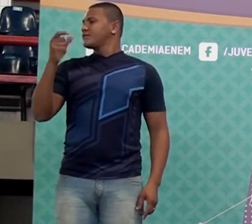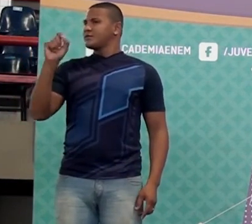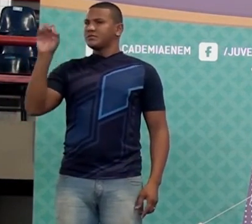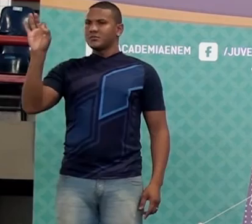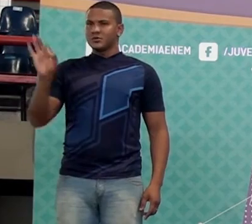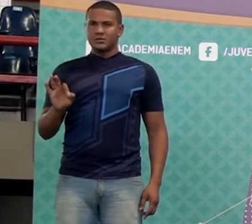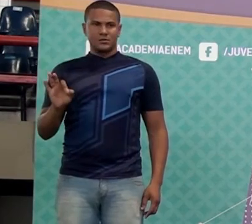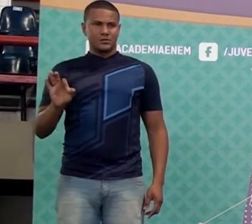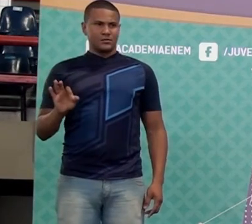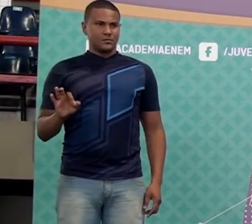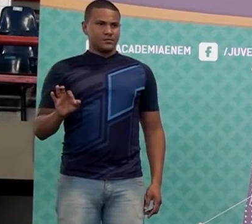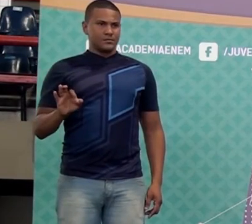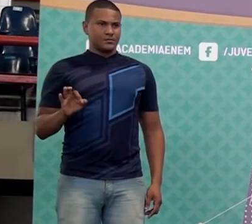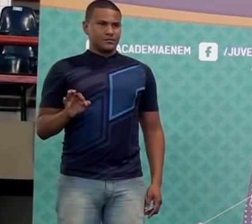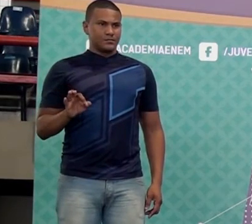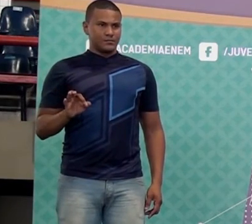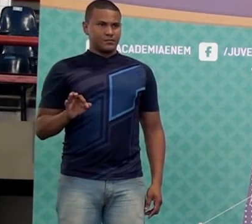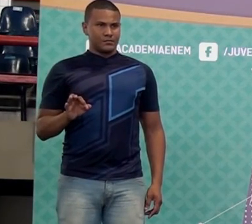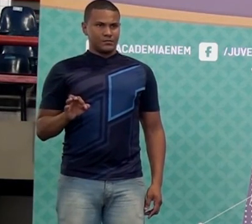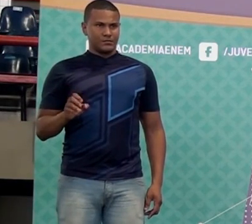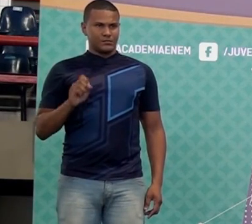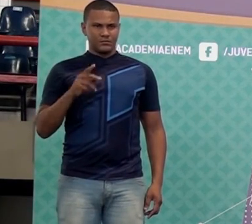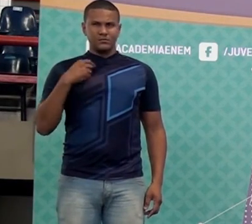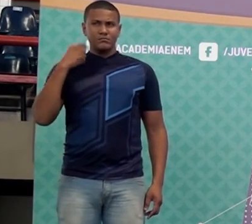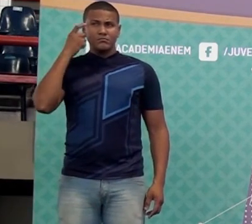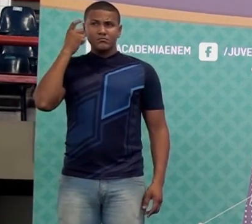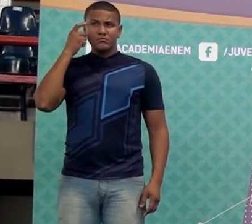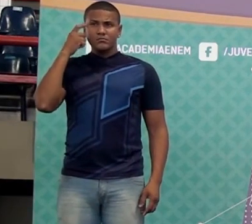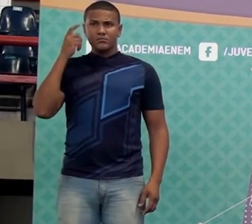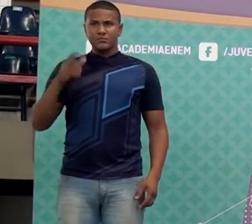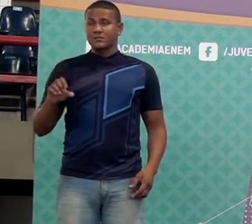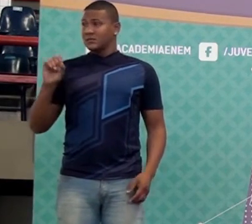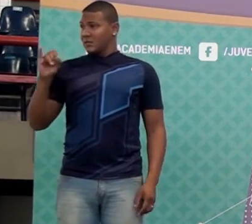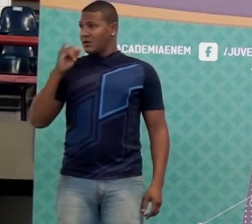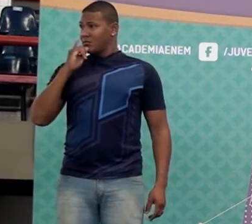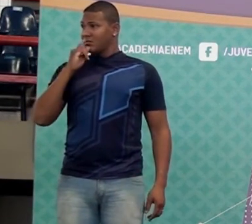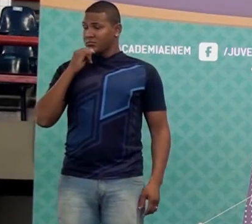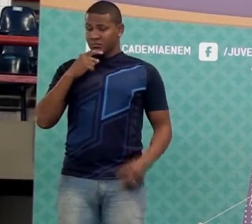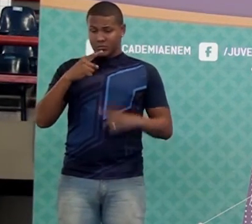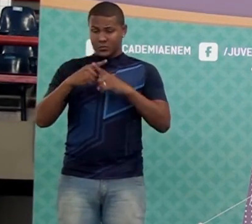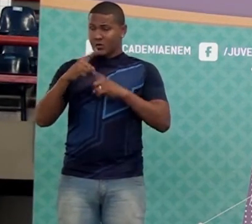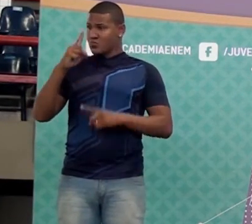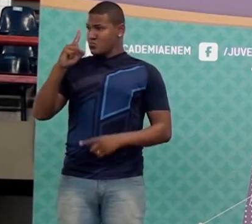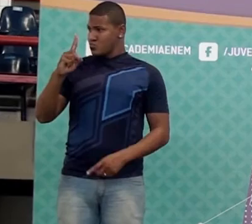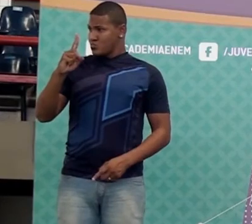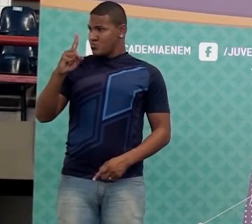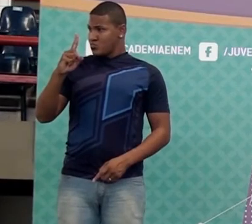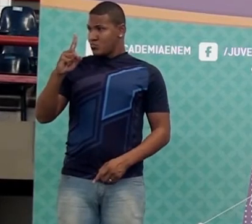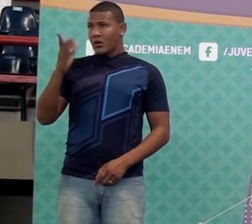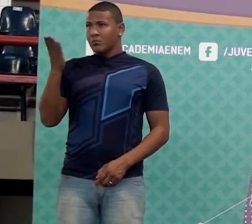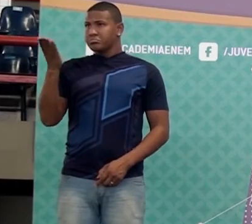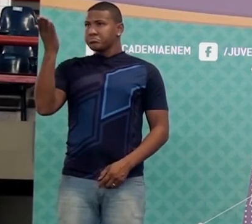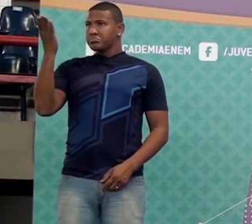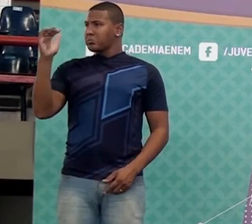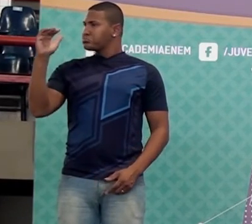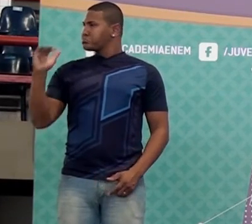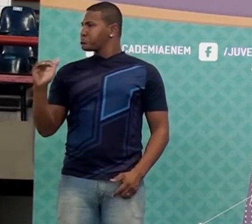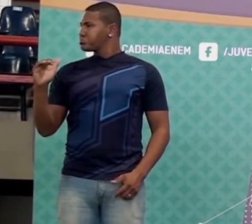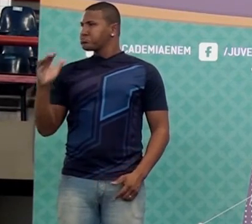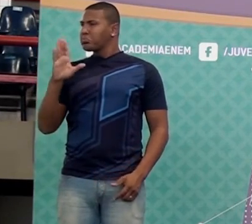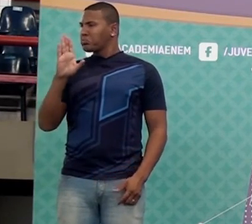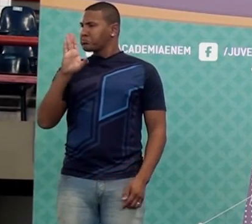claro isso? Então, se liga nisso, ó. Se eu multiplicar por um, nem aumenta, nem diminui.